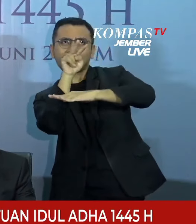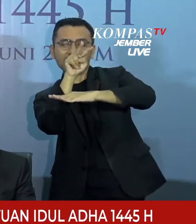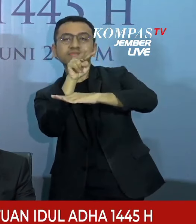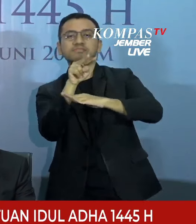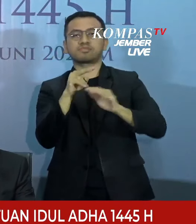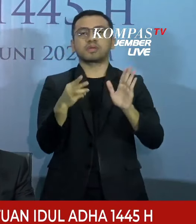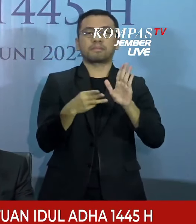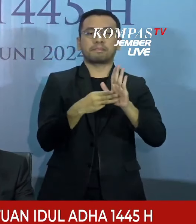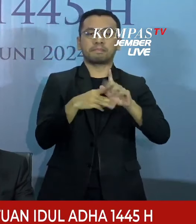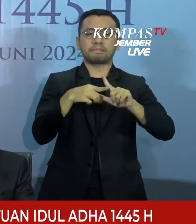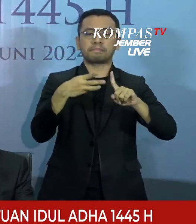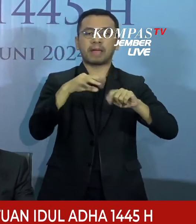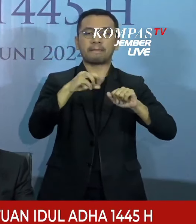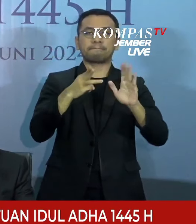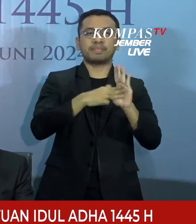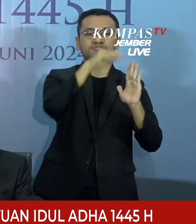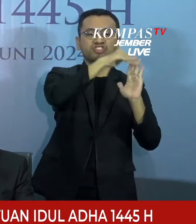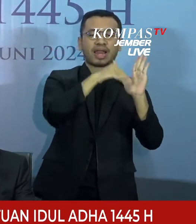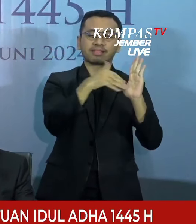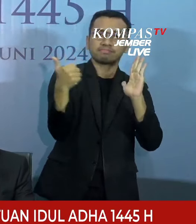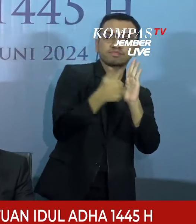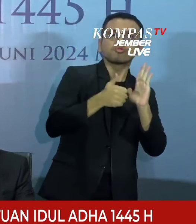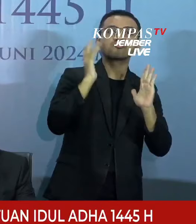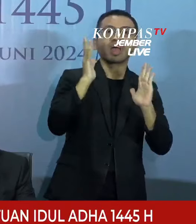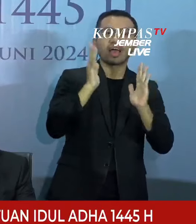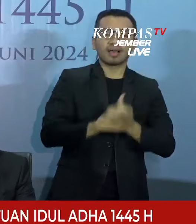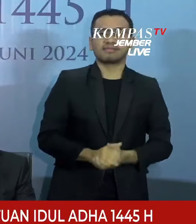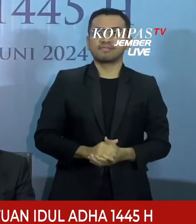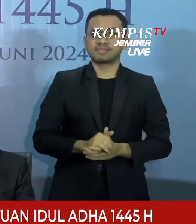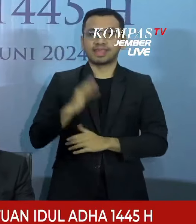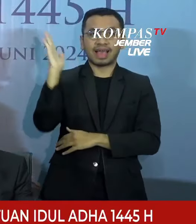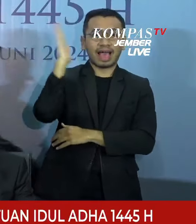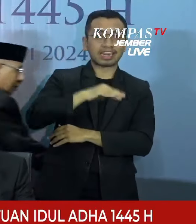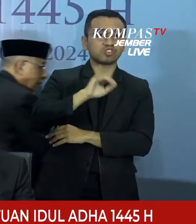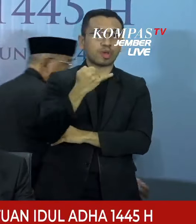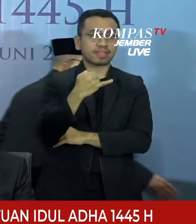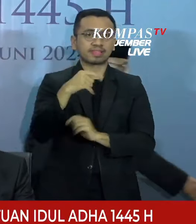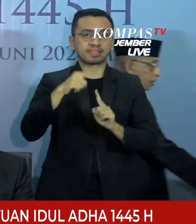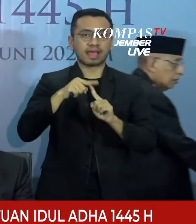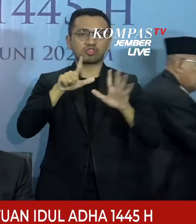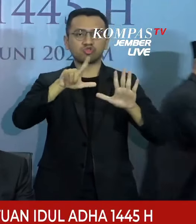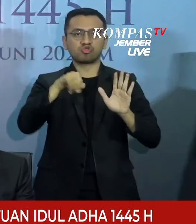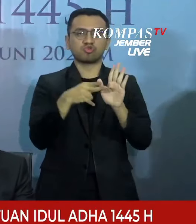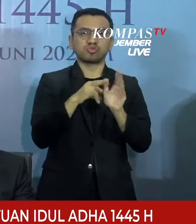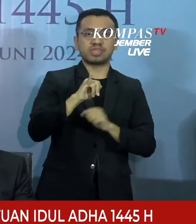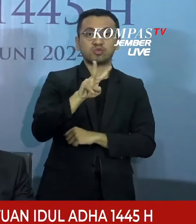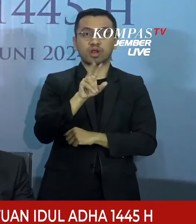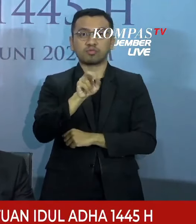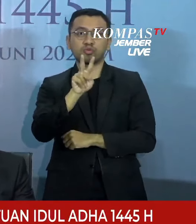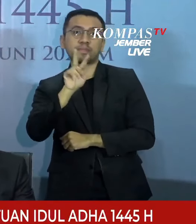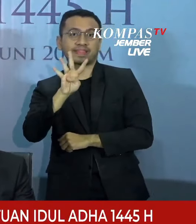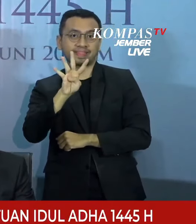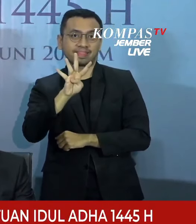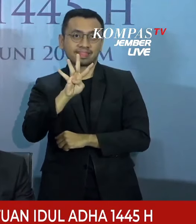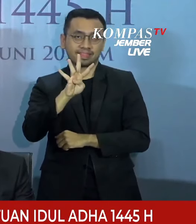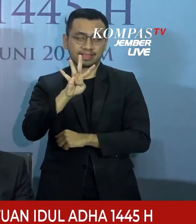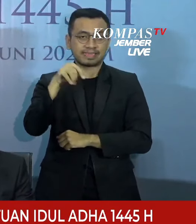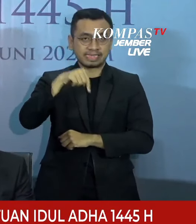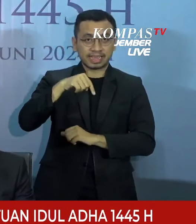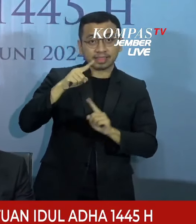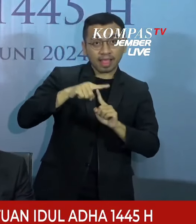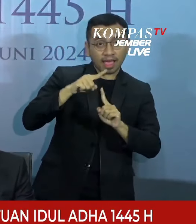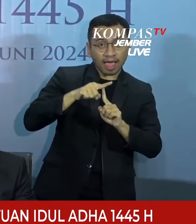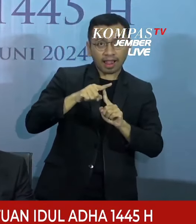Kedua, pada hari Jumat pada hari ini, 7 Juni 2024, yang bertepatan dengan